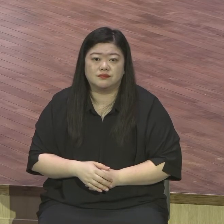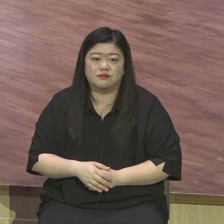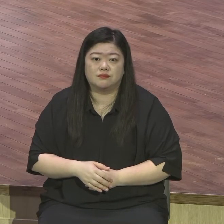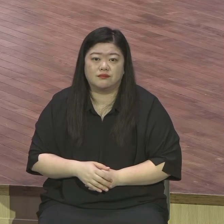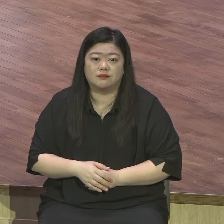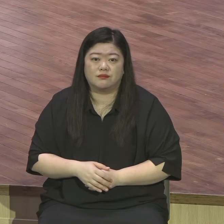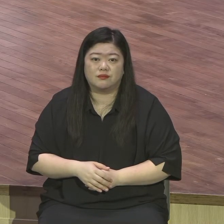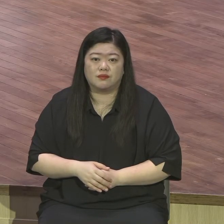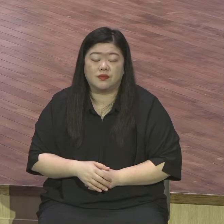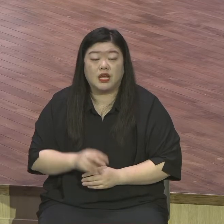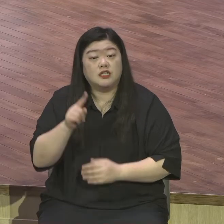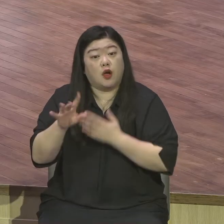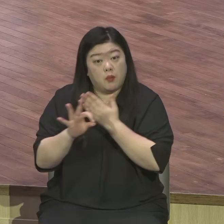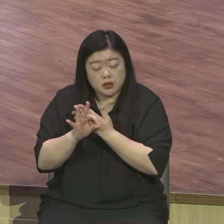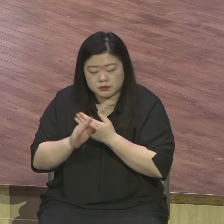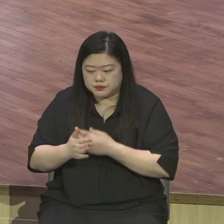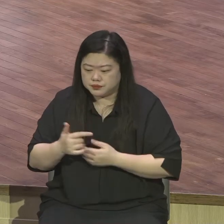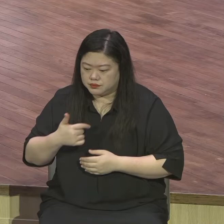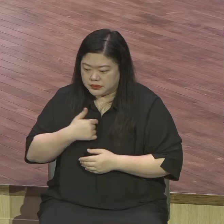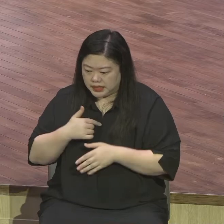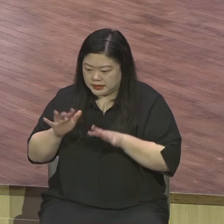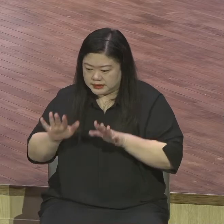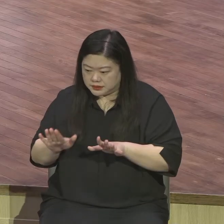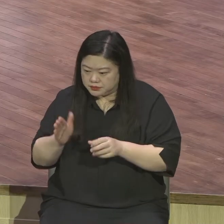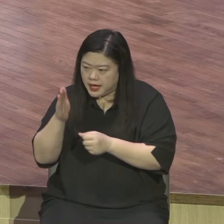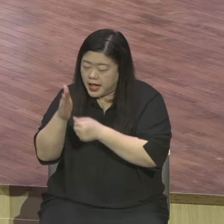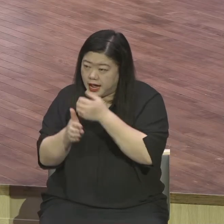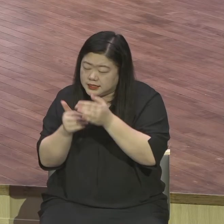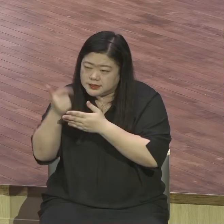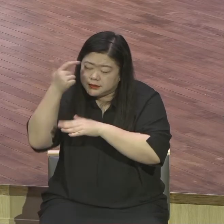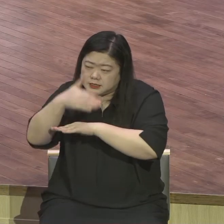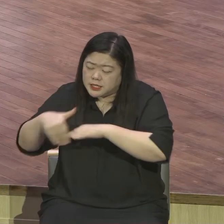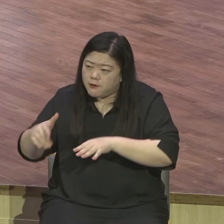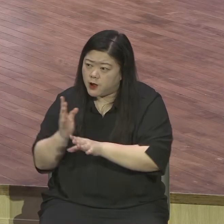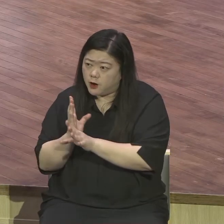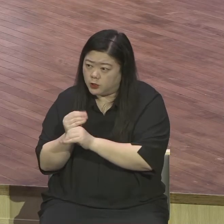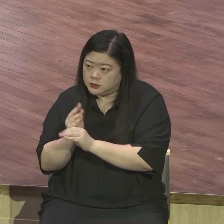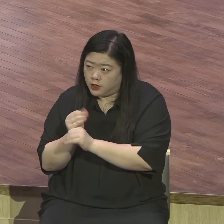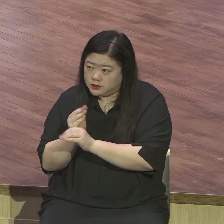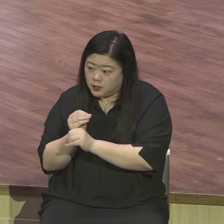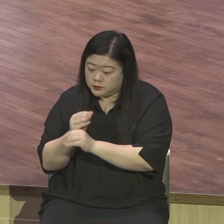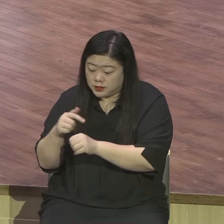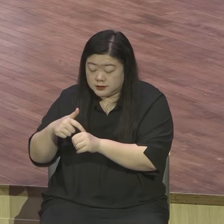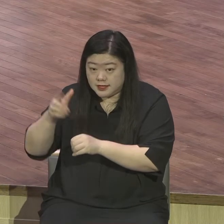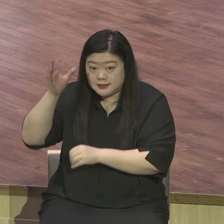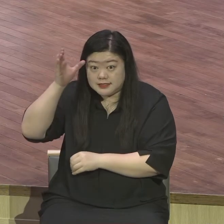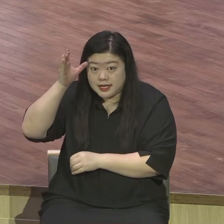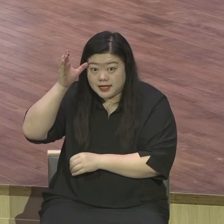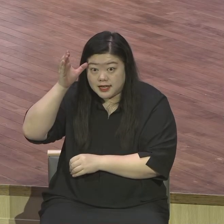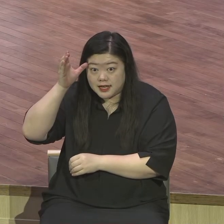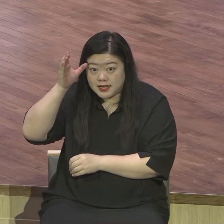사단에 입군이 됩니다 하나님 앞에서 최상급 그래서 삶을 살아요